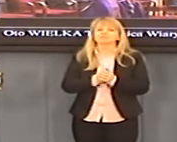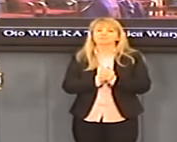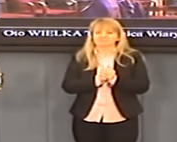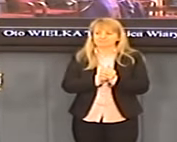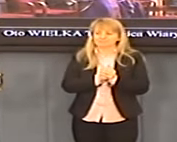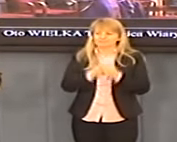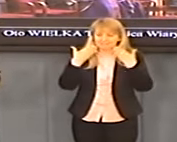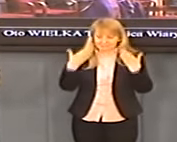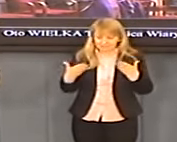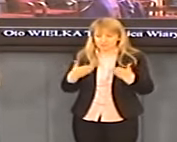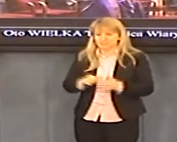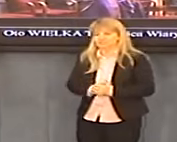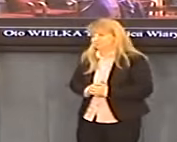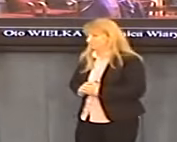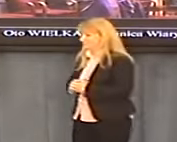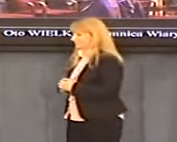Dziękujemy uprzejmie.